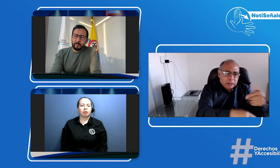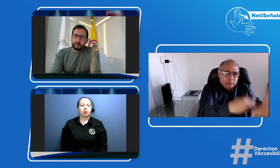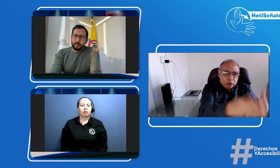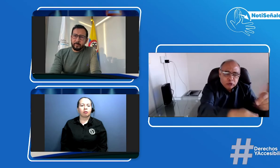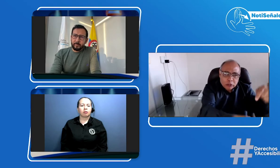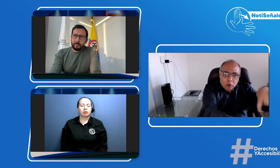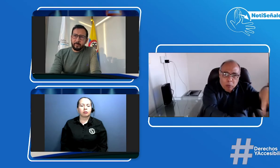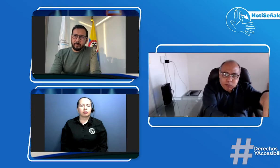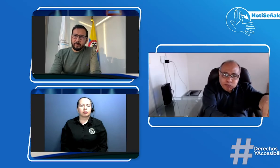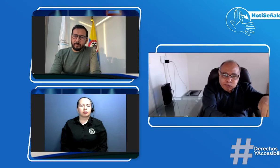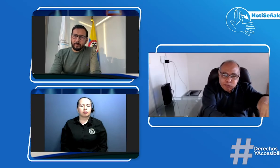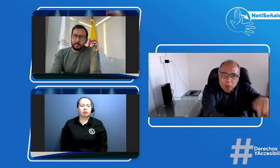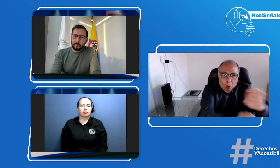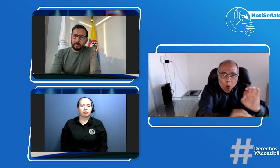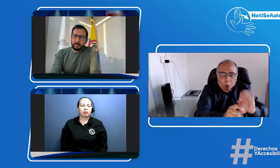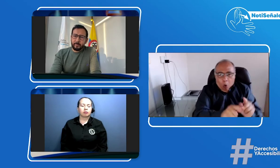alguno de los centros que están